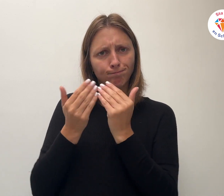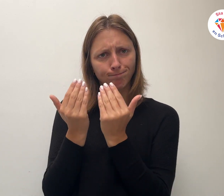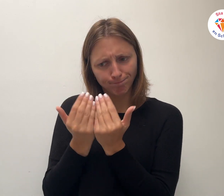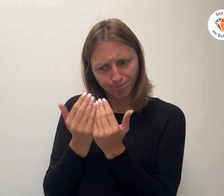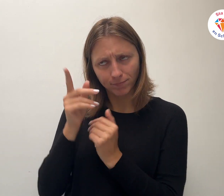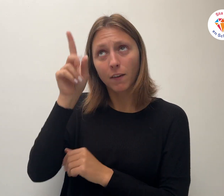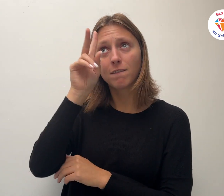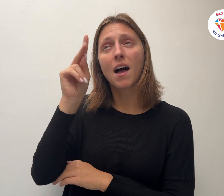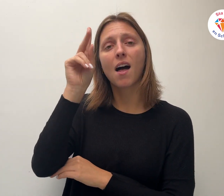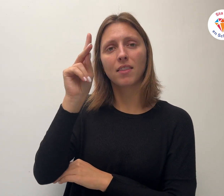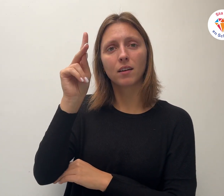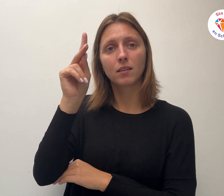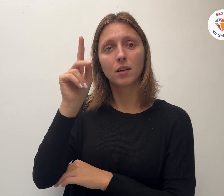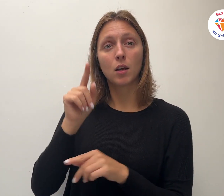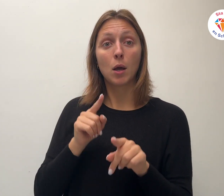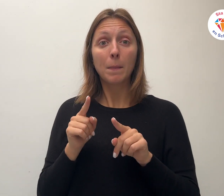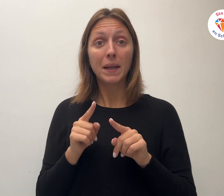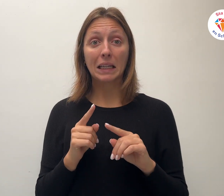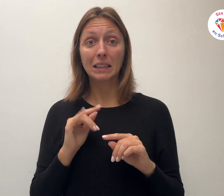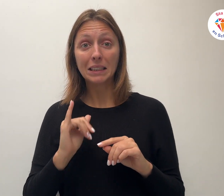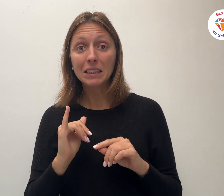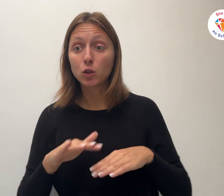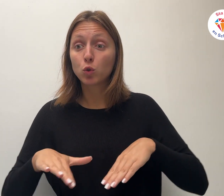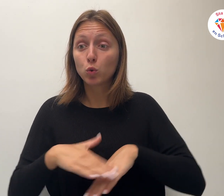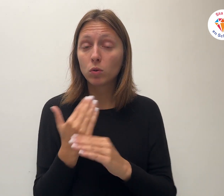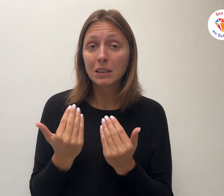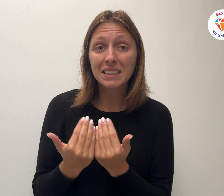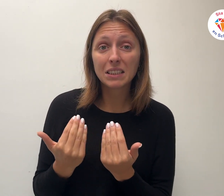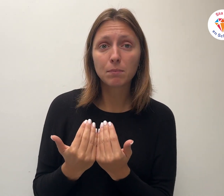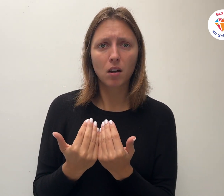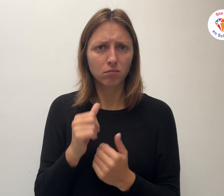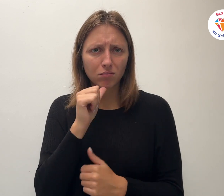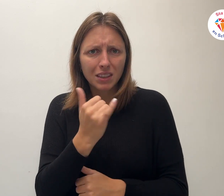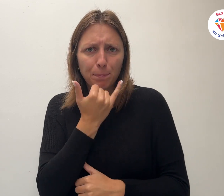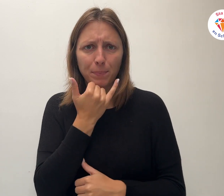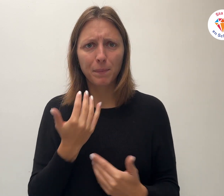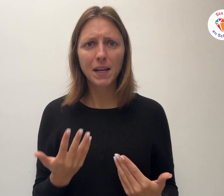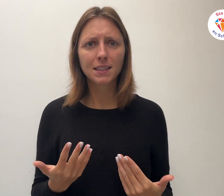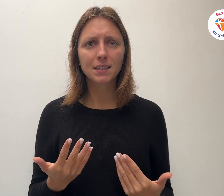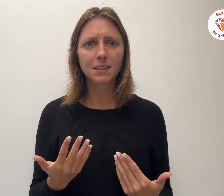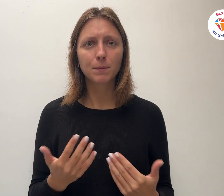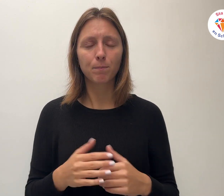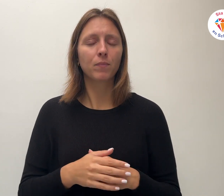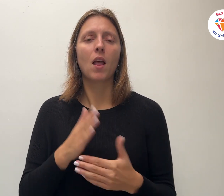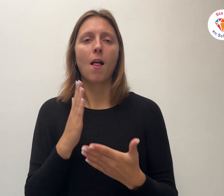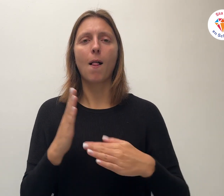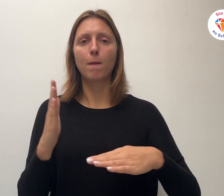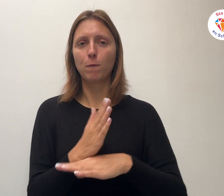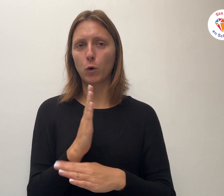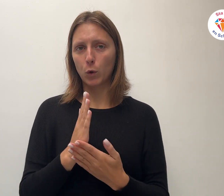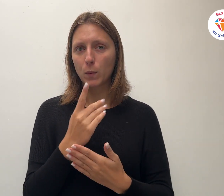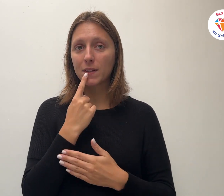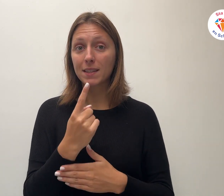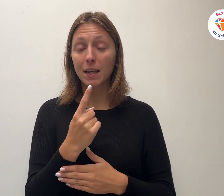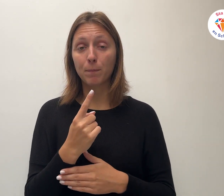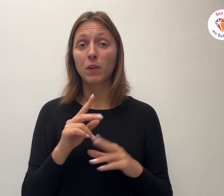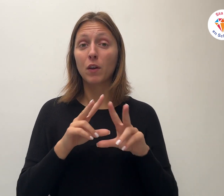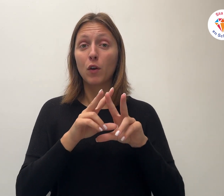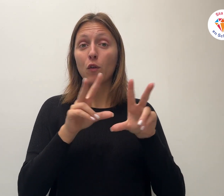niets mis met dienstbaarheid Zoals ik ook al vernoemde Gaat het verhaal van de barmharmte Samaritaan over dienstbaarheid